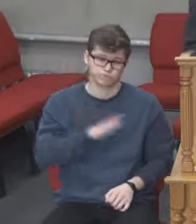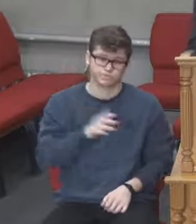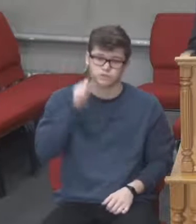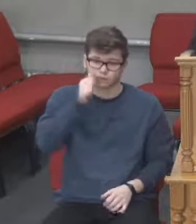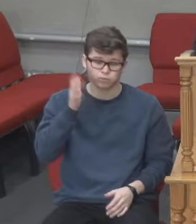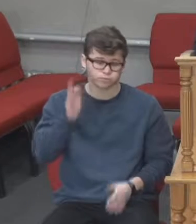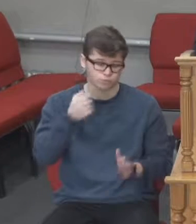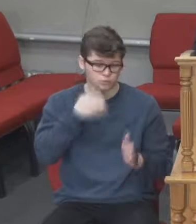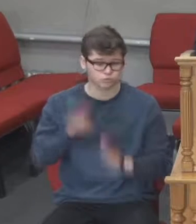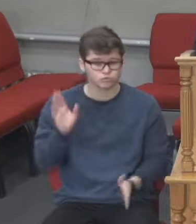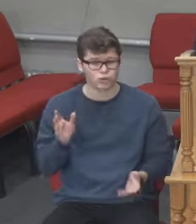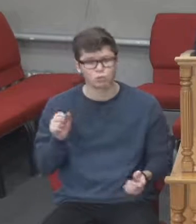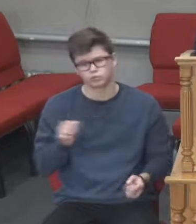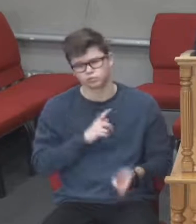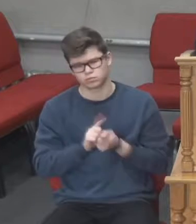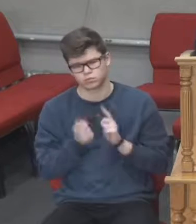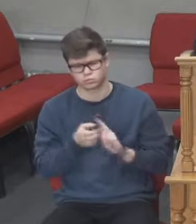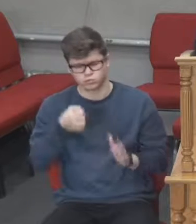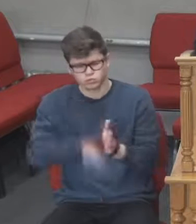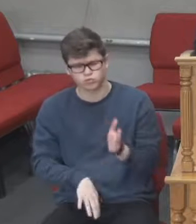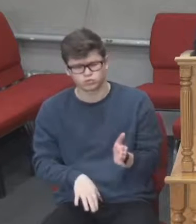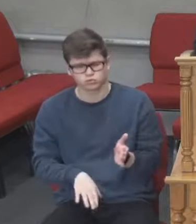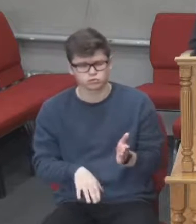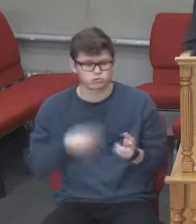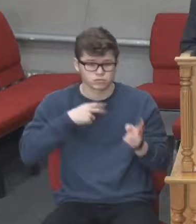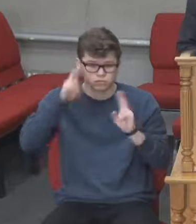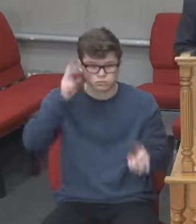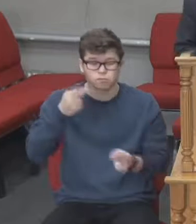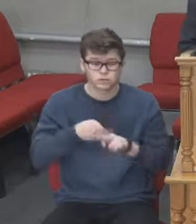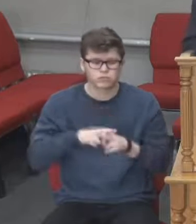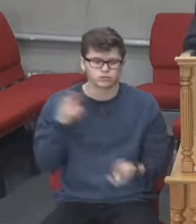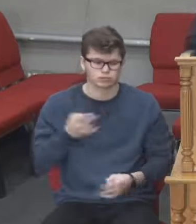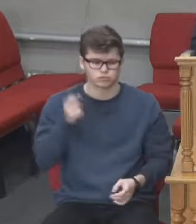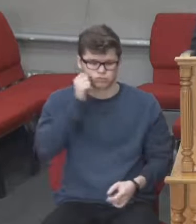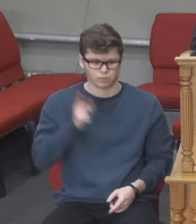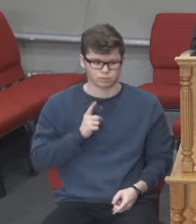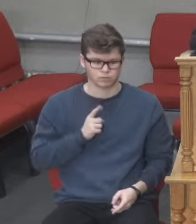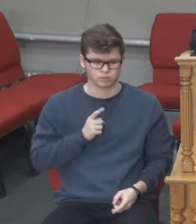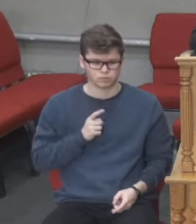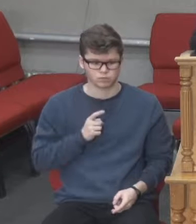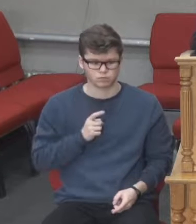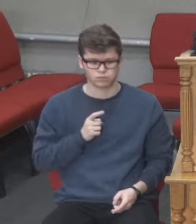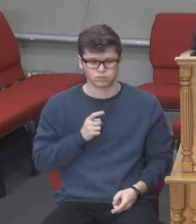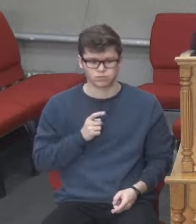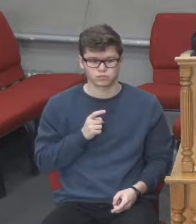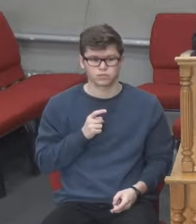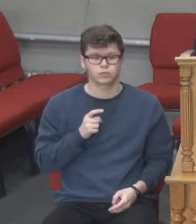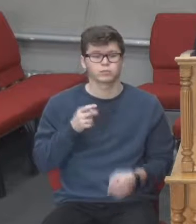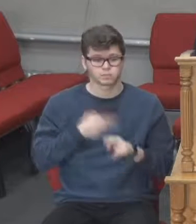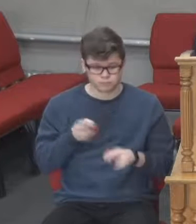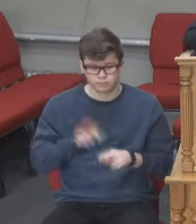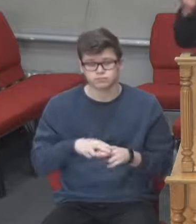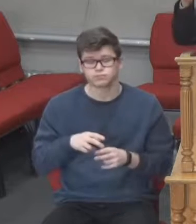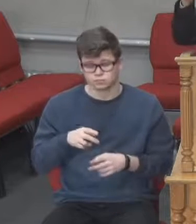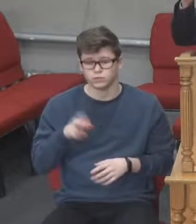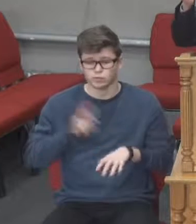гіршим, але ми маємо пильнувати. Пильнуймо. Тому не лякайтеся, моліться і